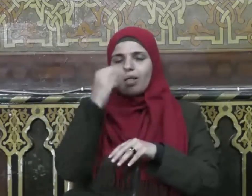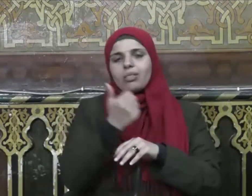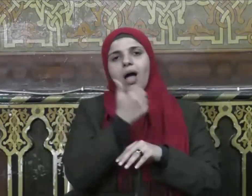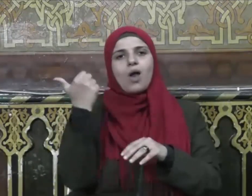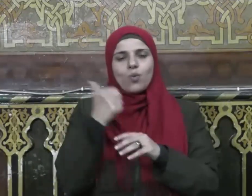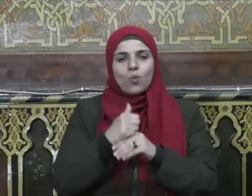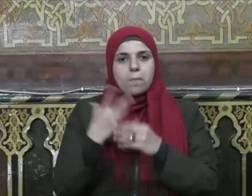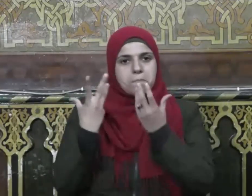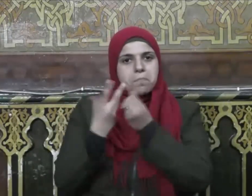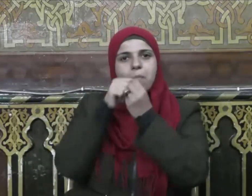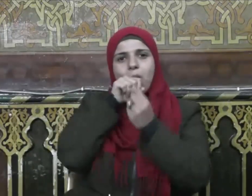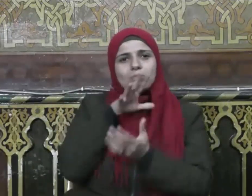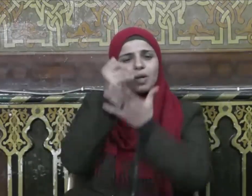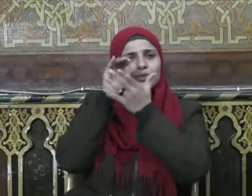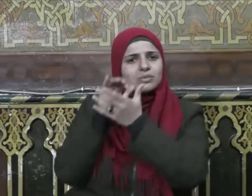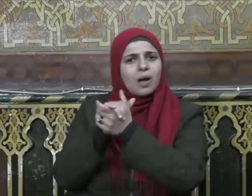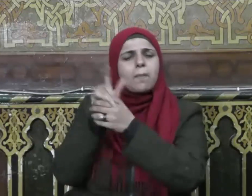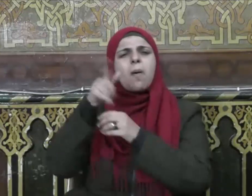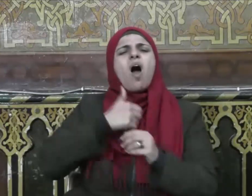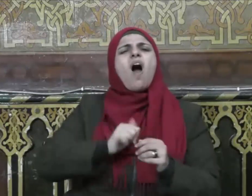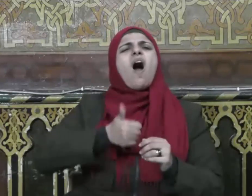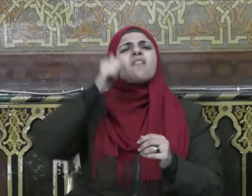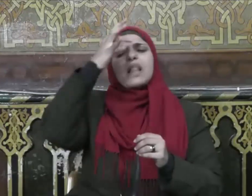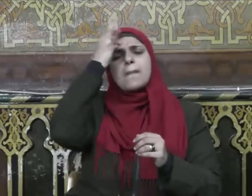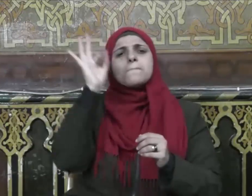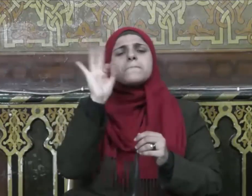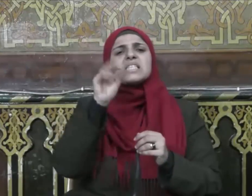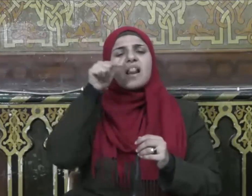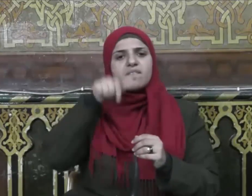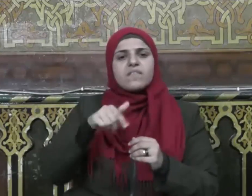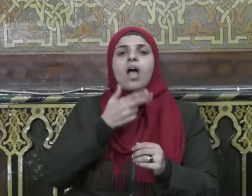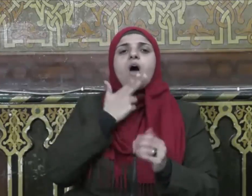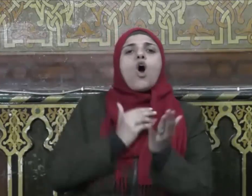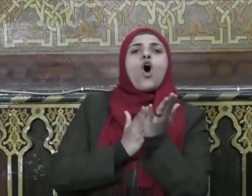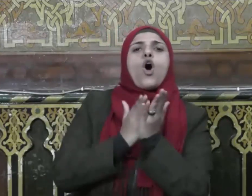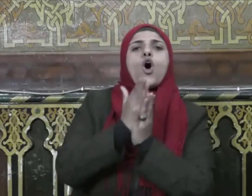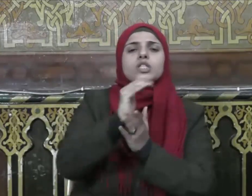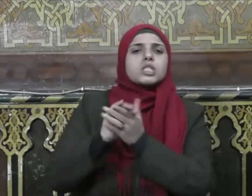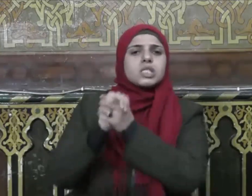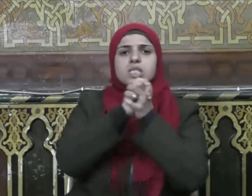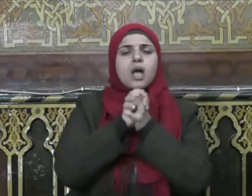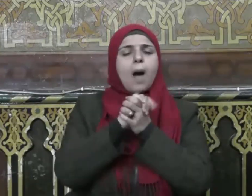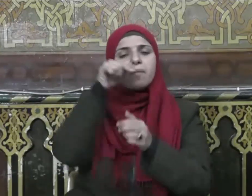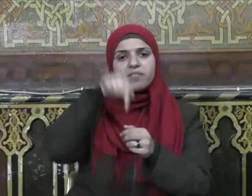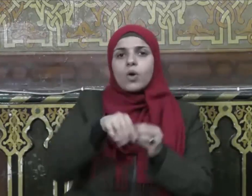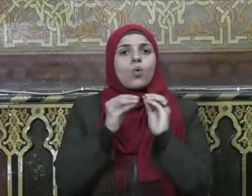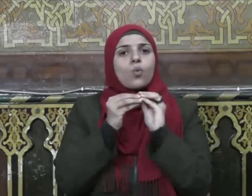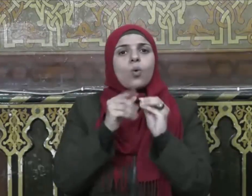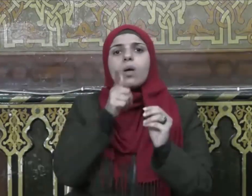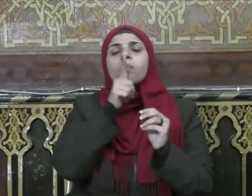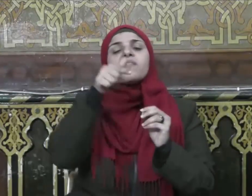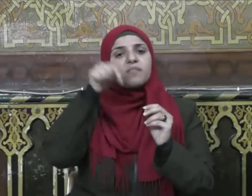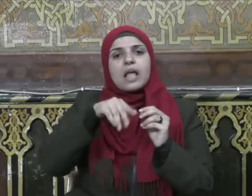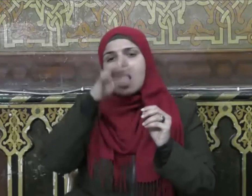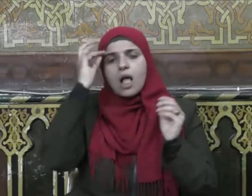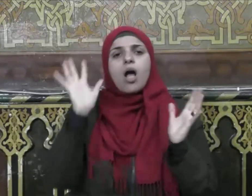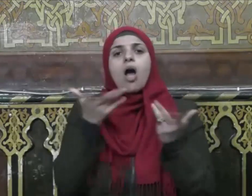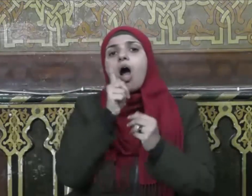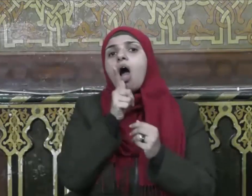الذي ضرب أروع المثل في حسن الصحبة والوفاء بحقها وذلك حين قال له